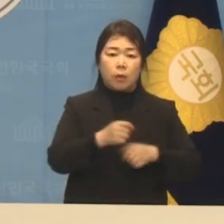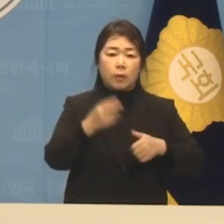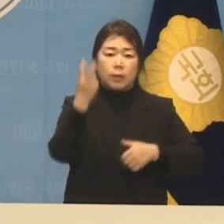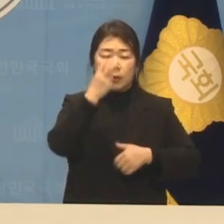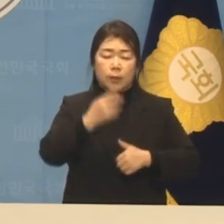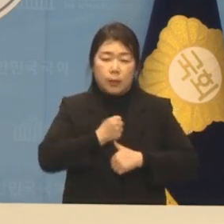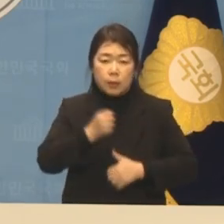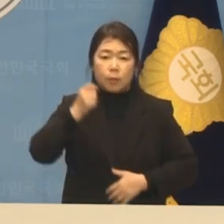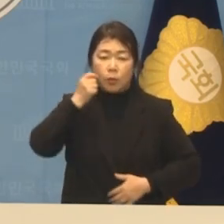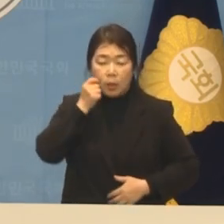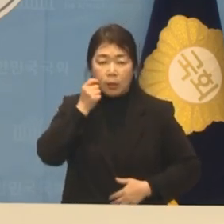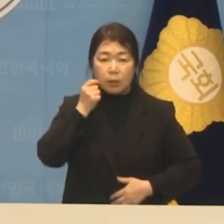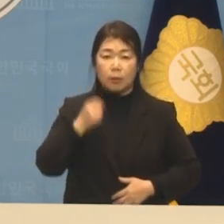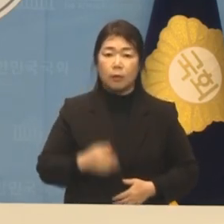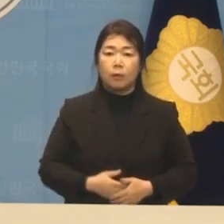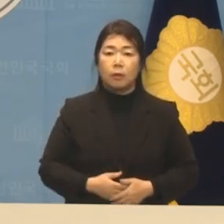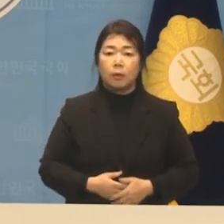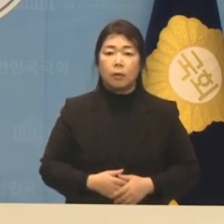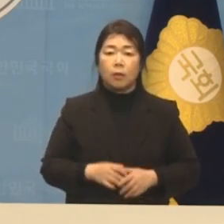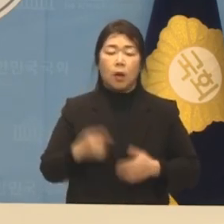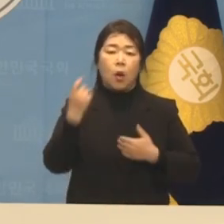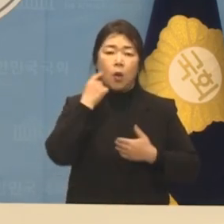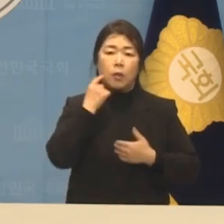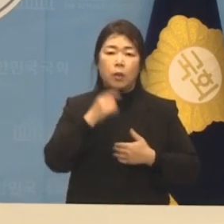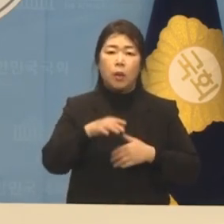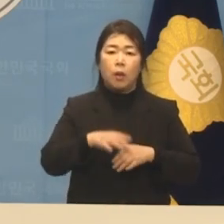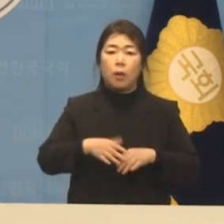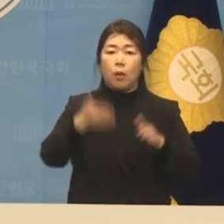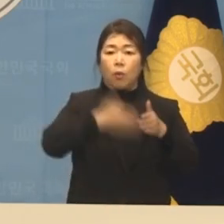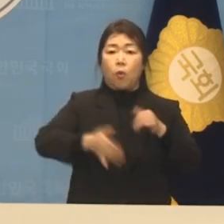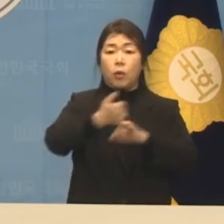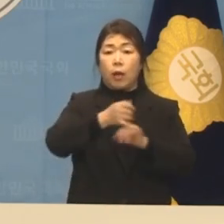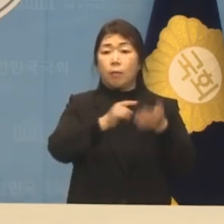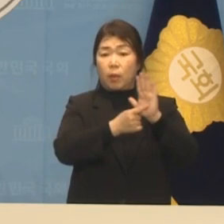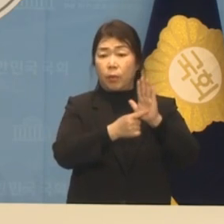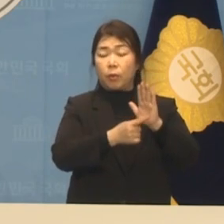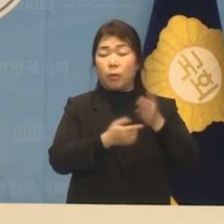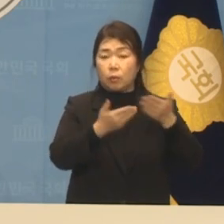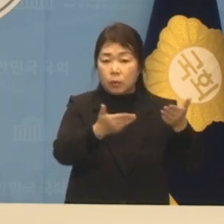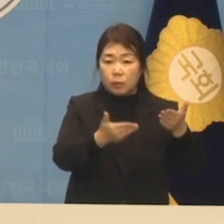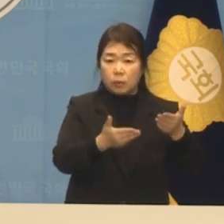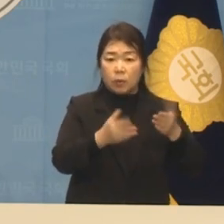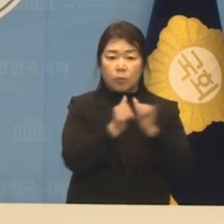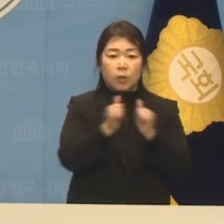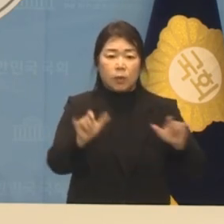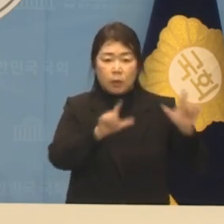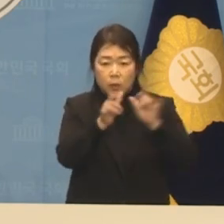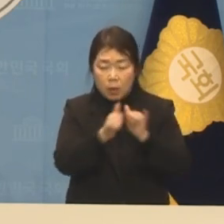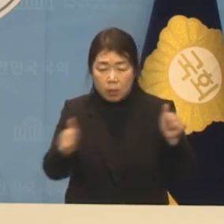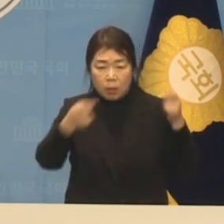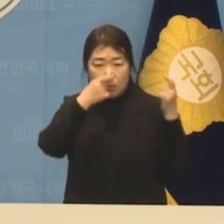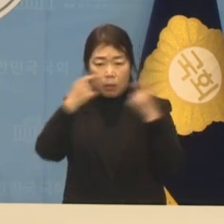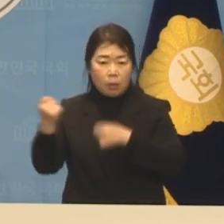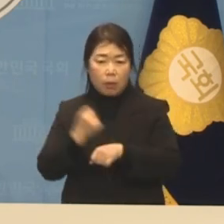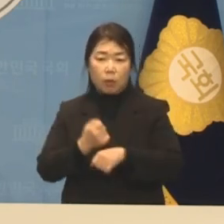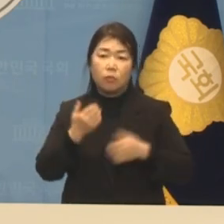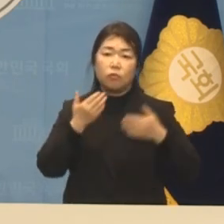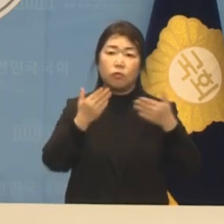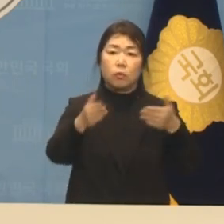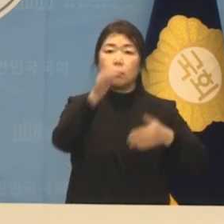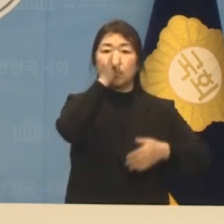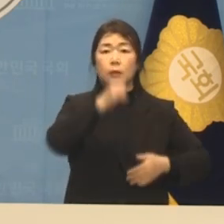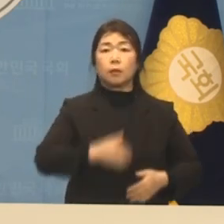총선 때만 헛 공약을 남발하며 국민과 양천 주민들을 현혹하고 있습니다.